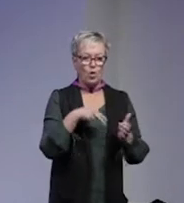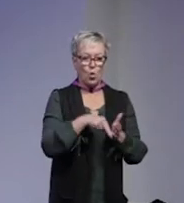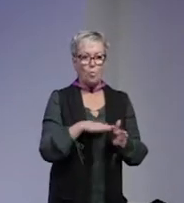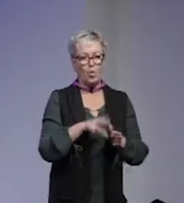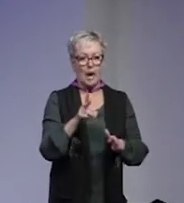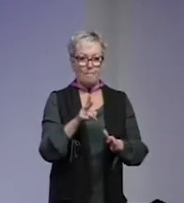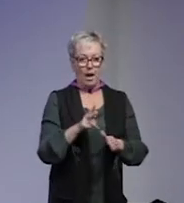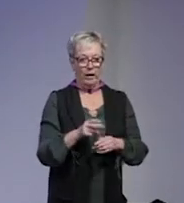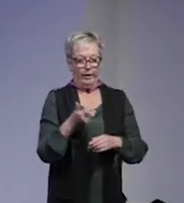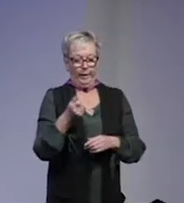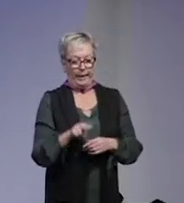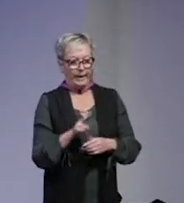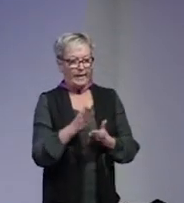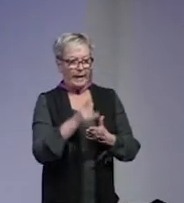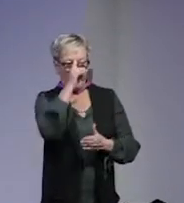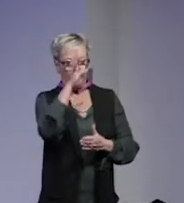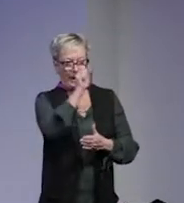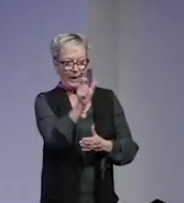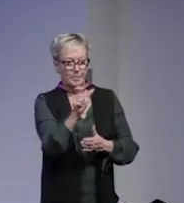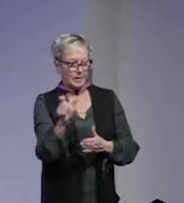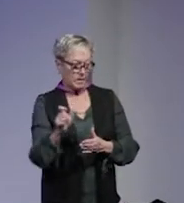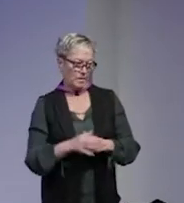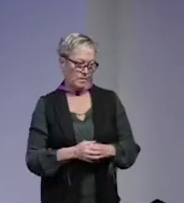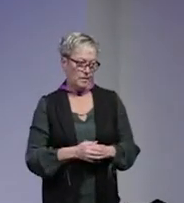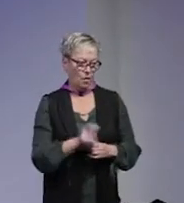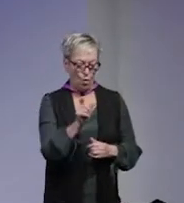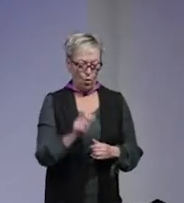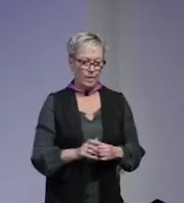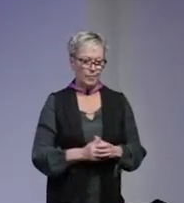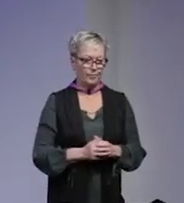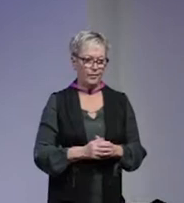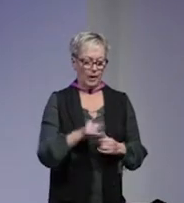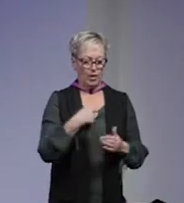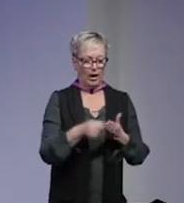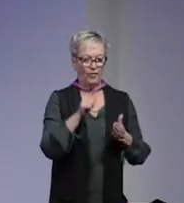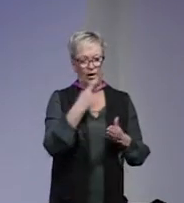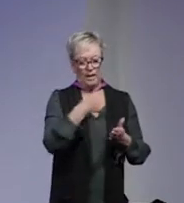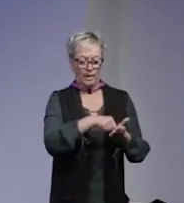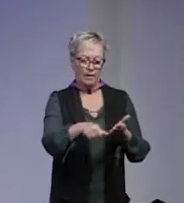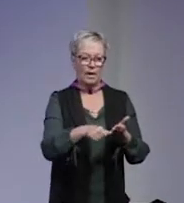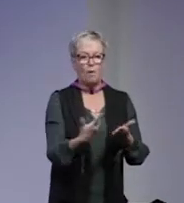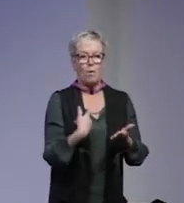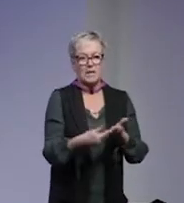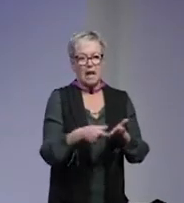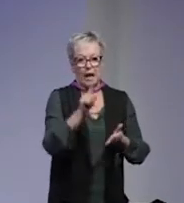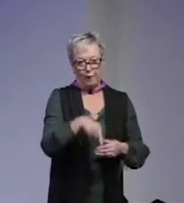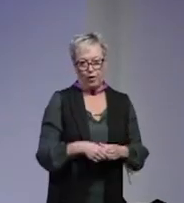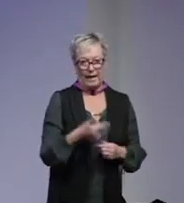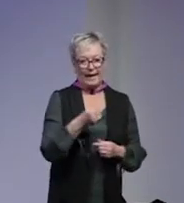samma ben när det gäller till exempel begreppsapparaten och det jag kallade tidigare för etiketteringen av det här arbetet.